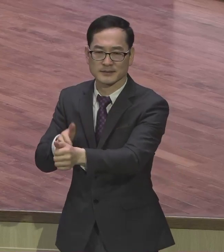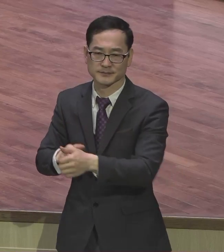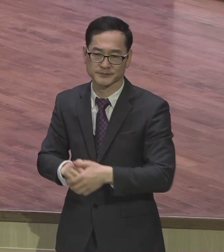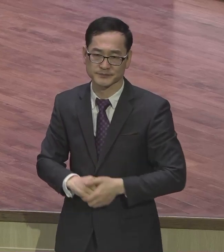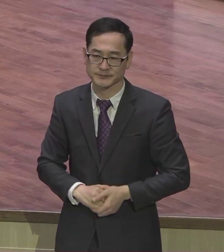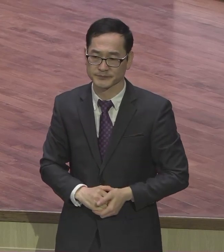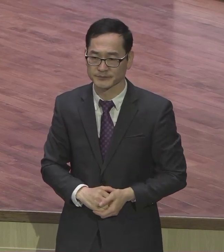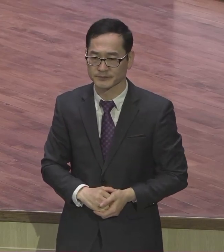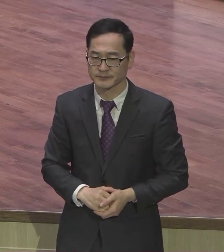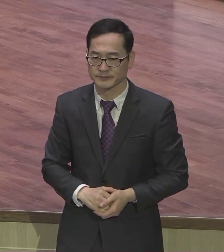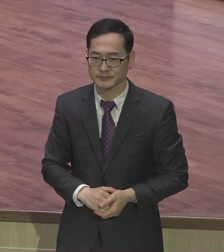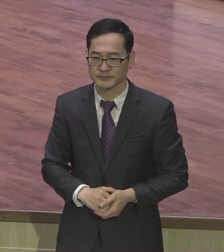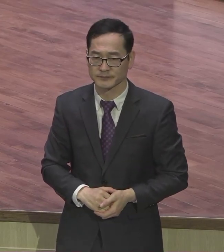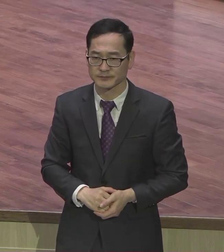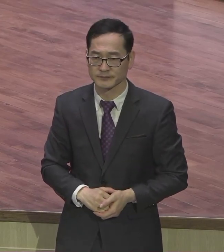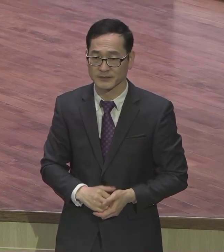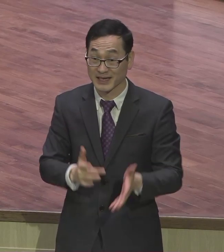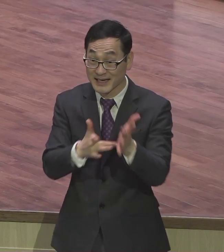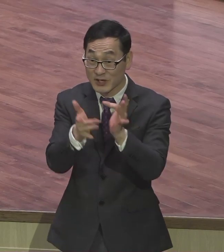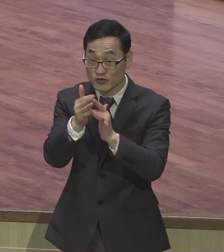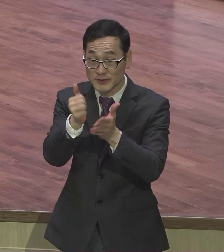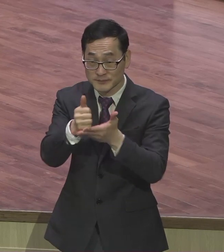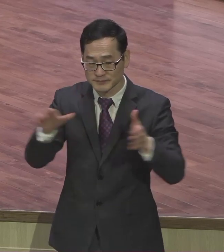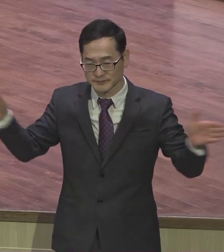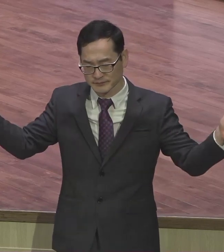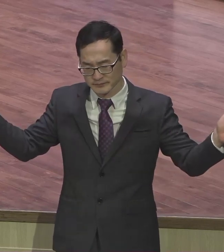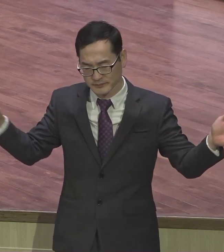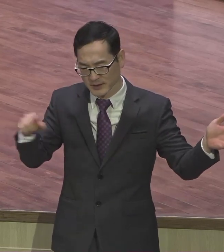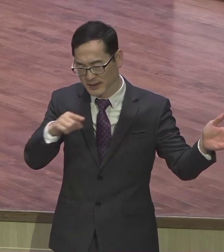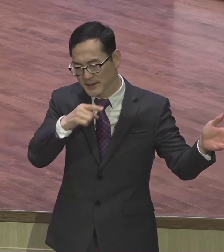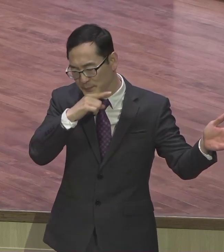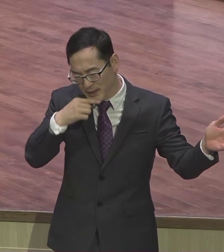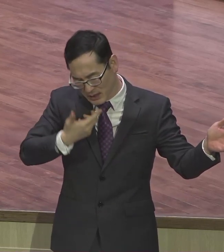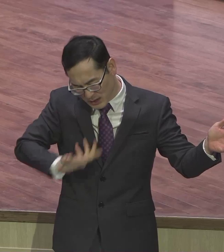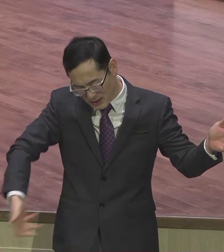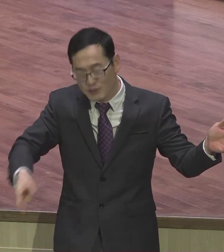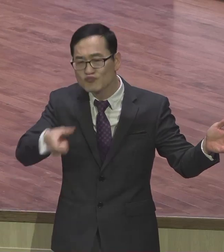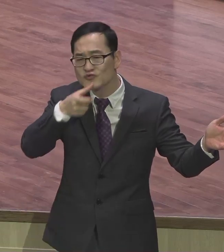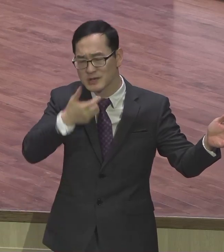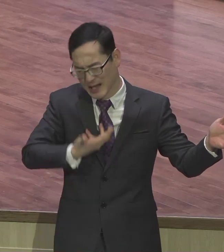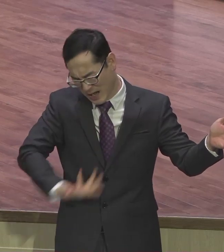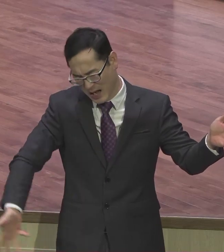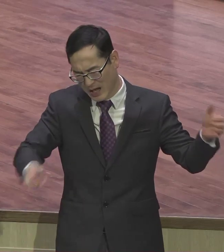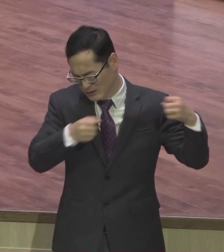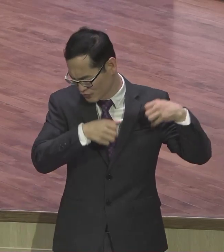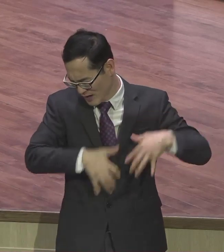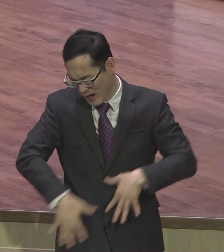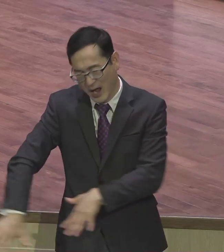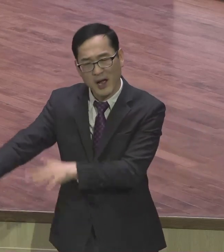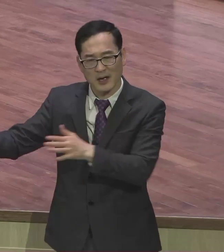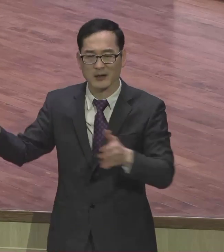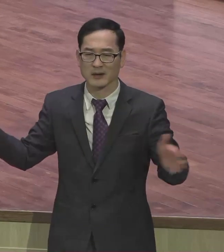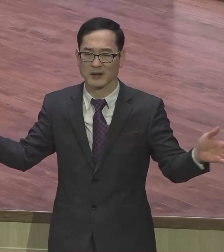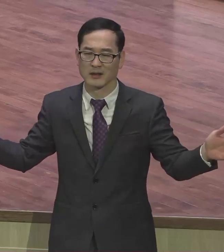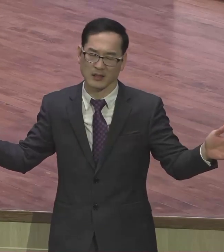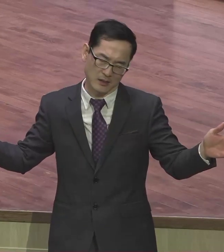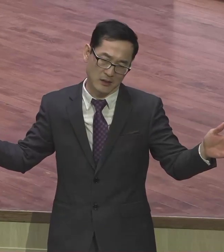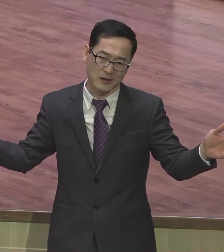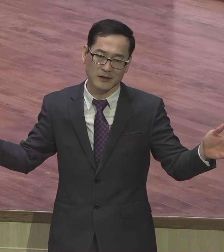피와 물을 다 쏟으시면서 우리를 구원하시기 위하여 아무 죄 없는 분이 그